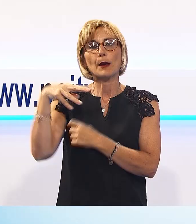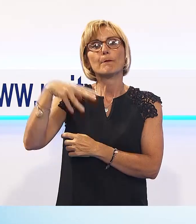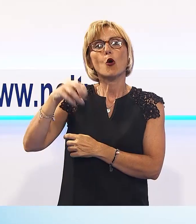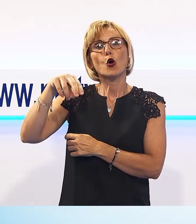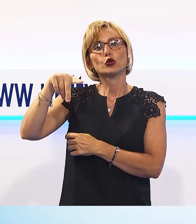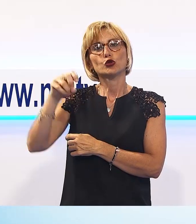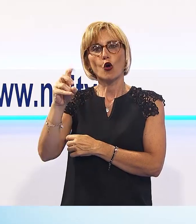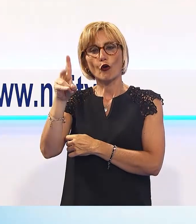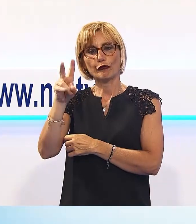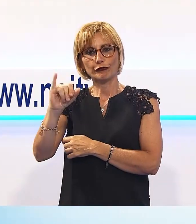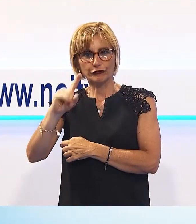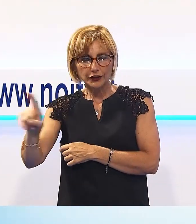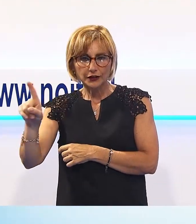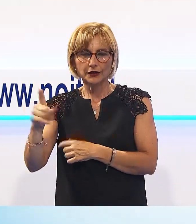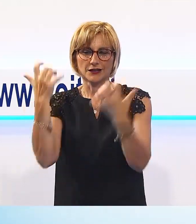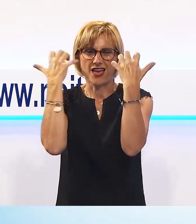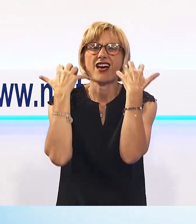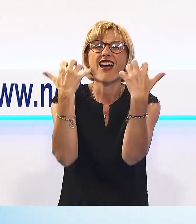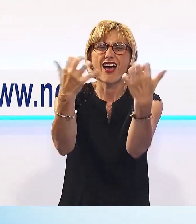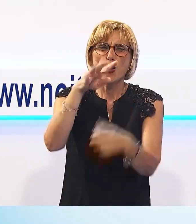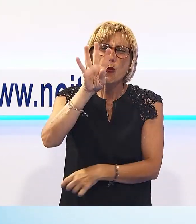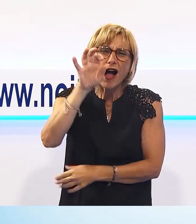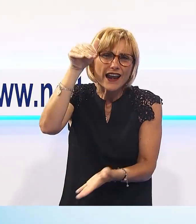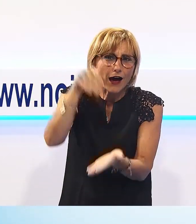di 40.000 persone è partito il grande show.